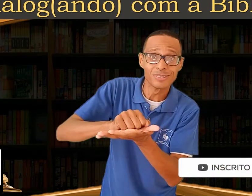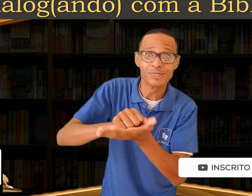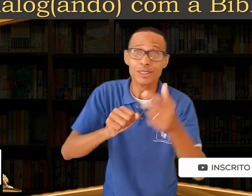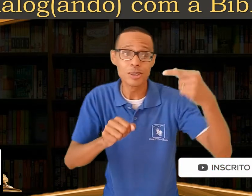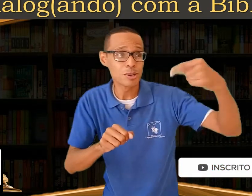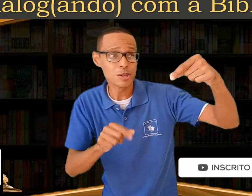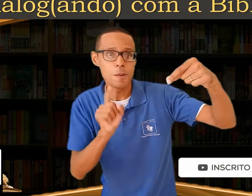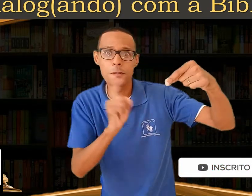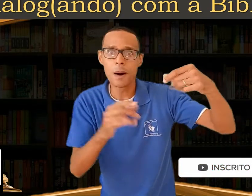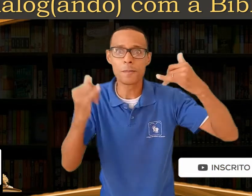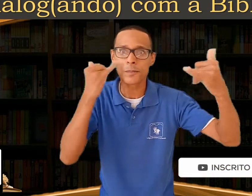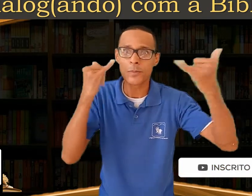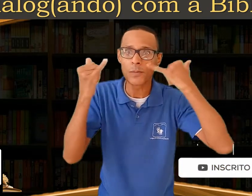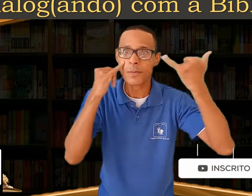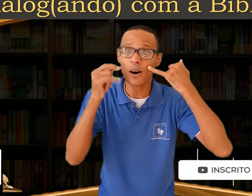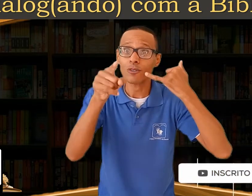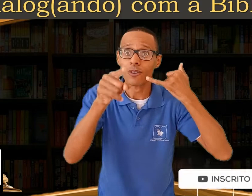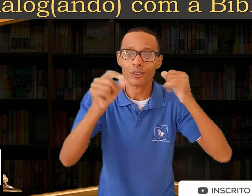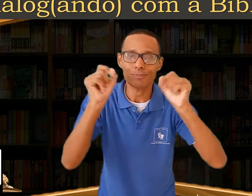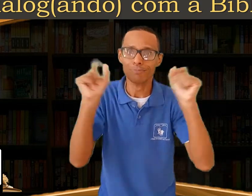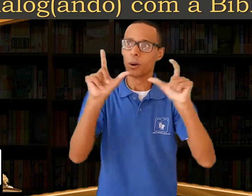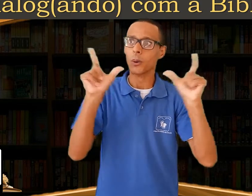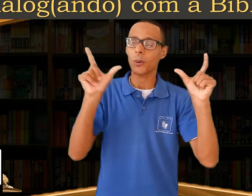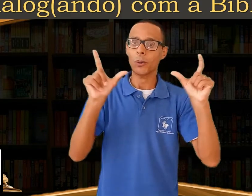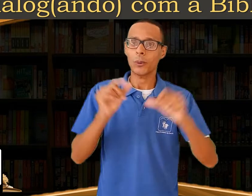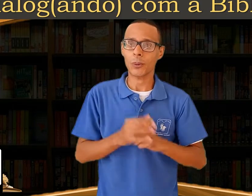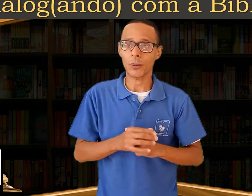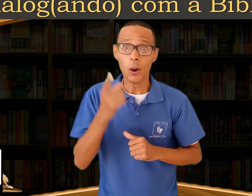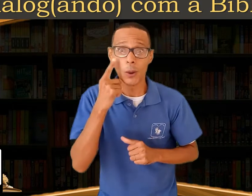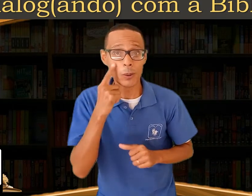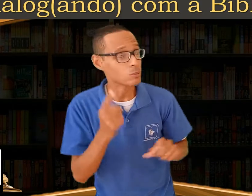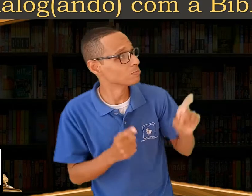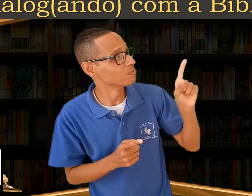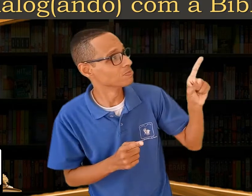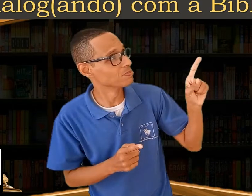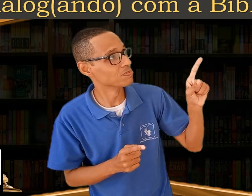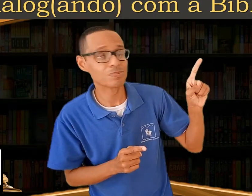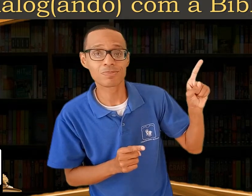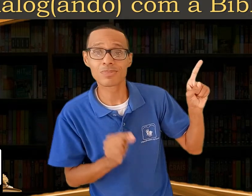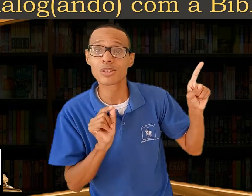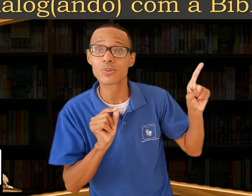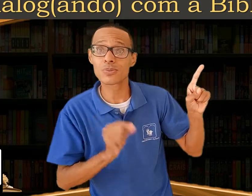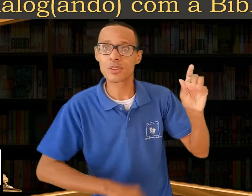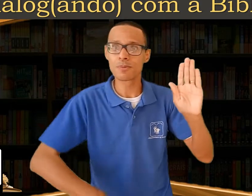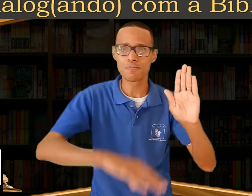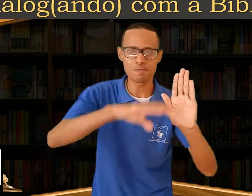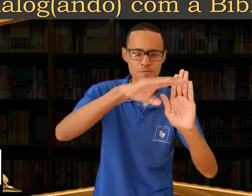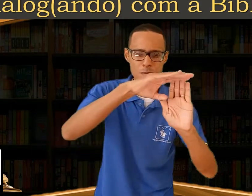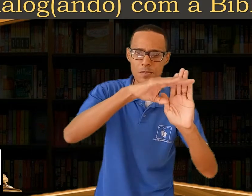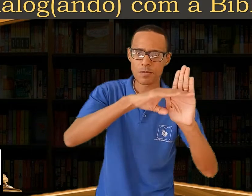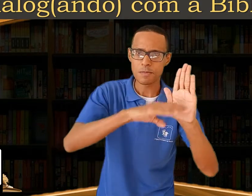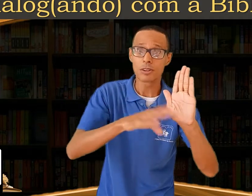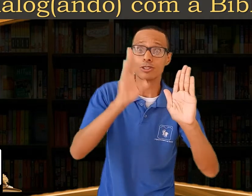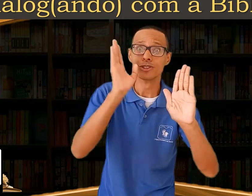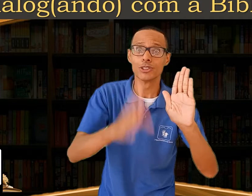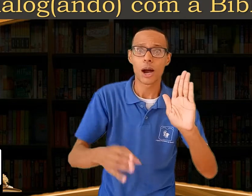notificações. Neste card aqui acima, você vai encontrar a playlist completa de todos os outros